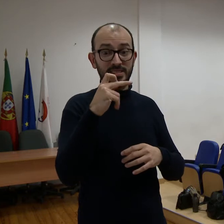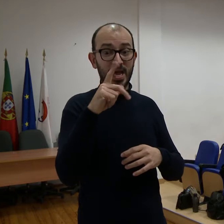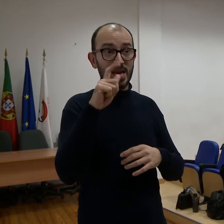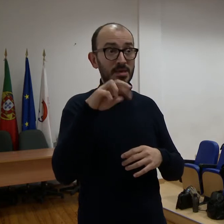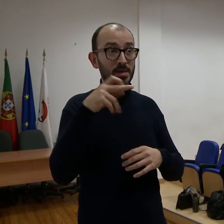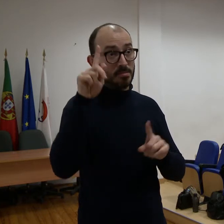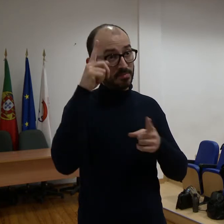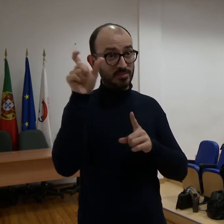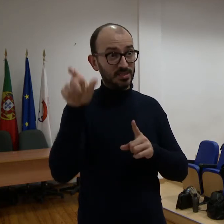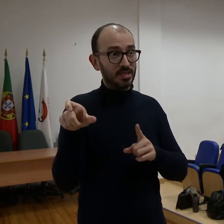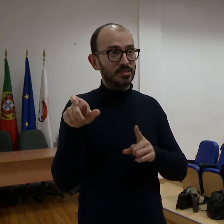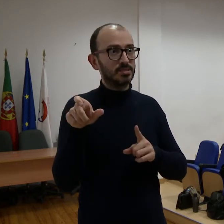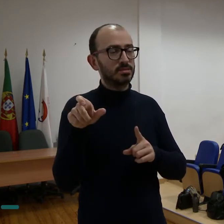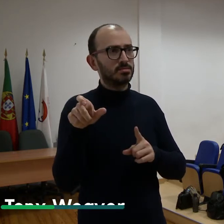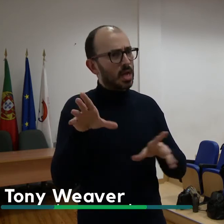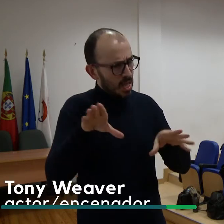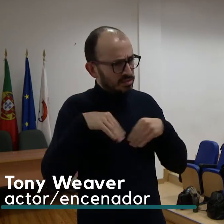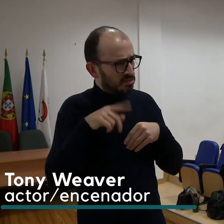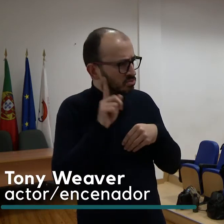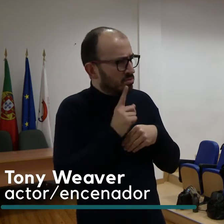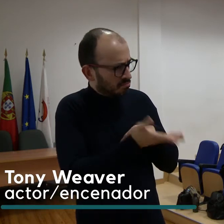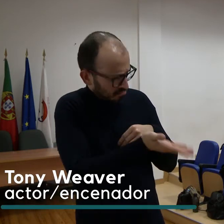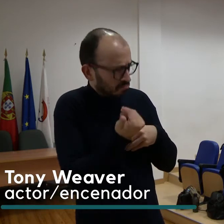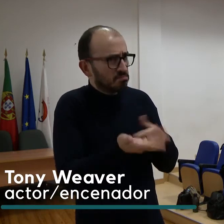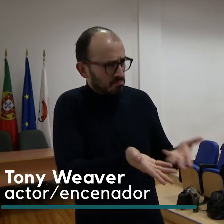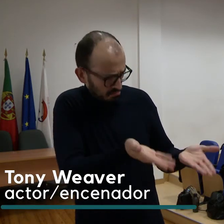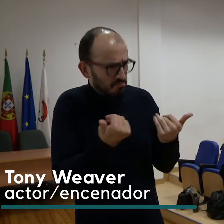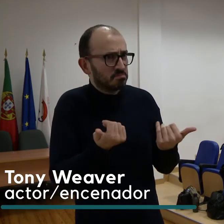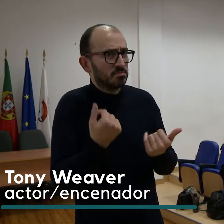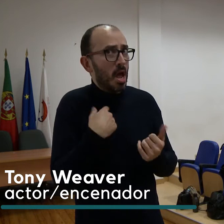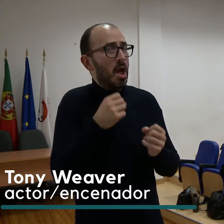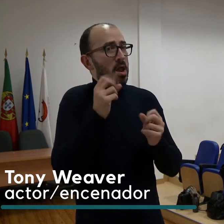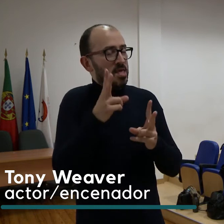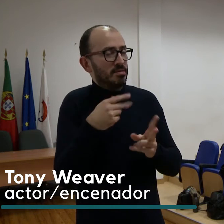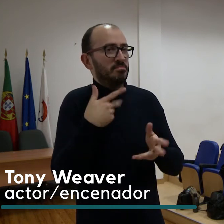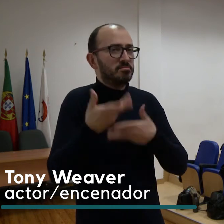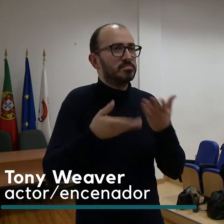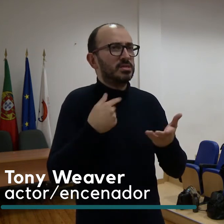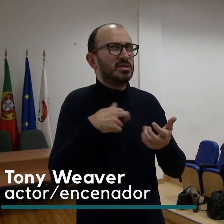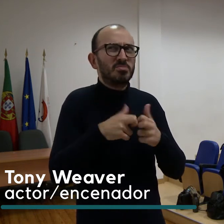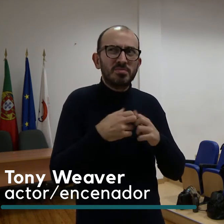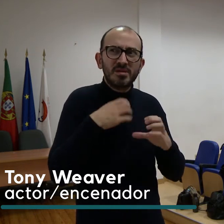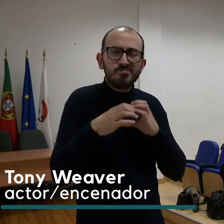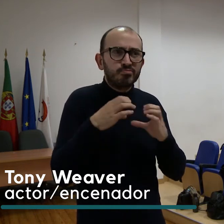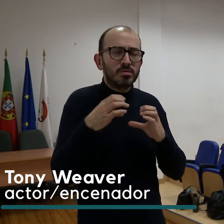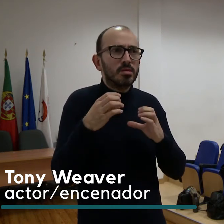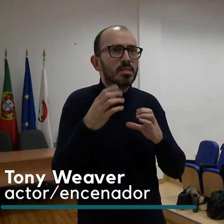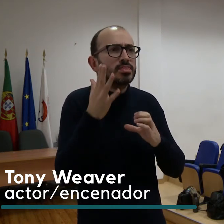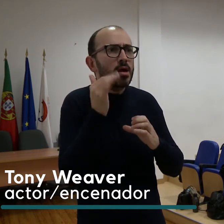E entretanto eu tive contacto com a atriz Rita Salima, que me aceitou, apesar de eu ser surdo, ela aceitou trabalhar um bocado, mas